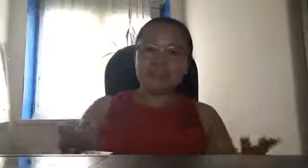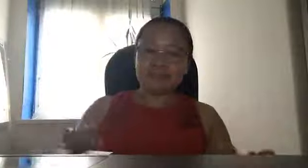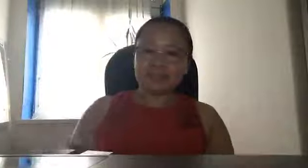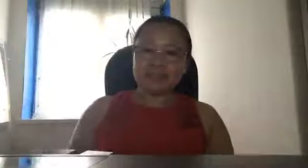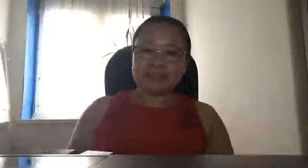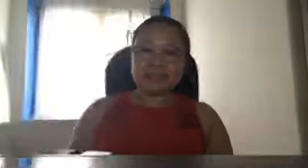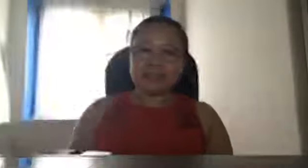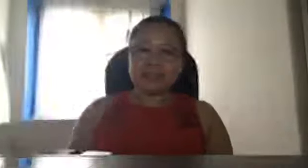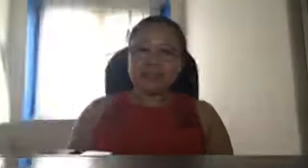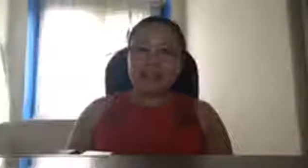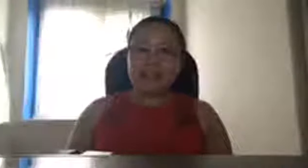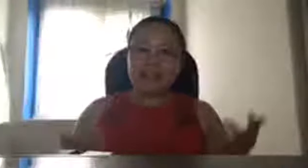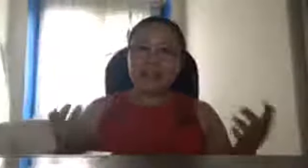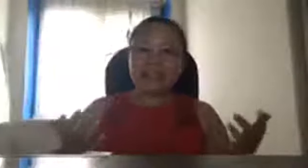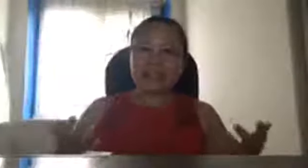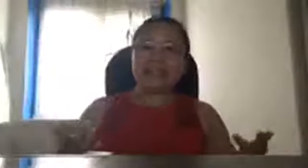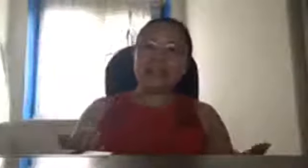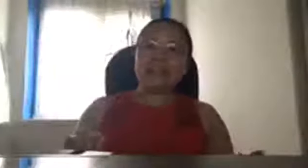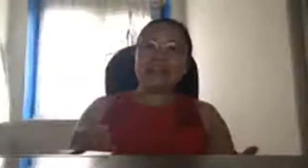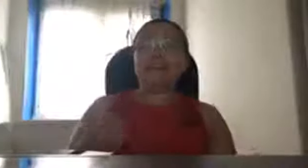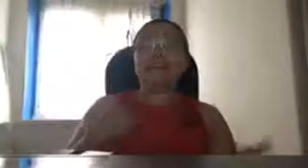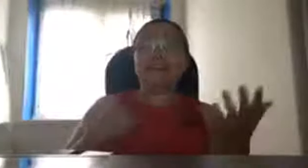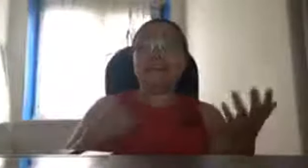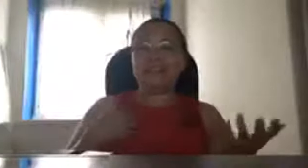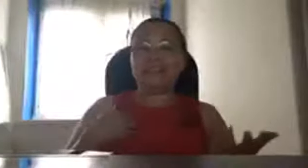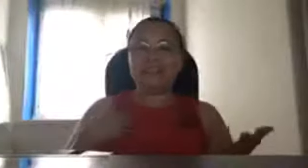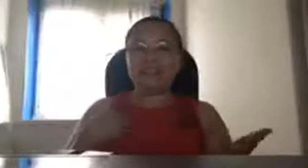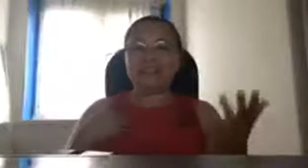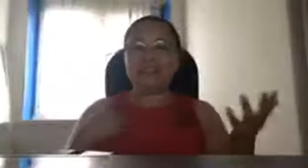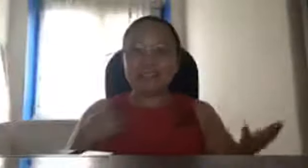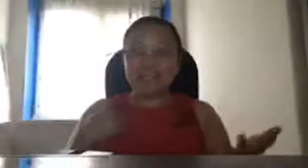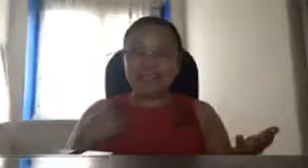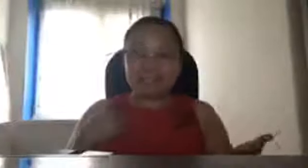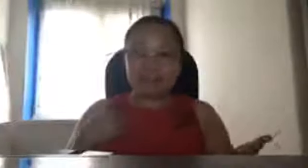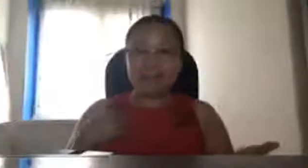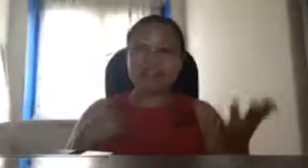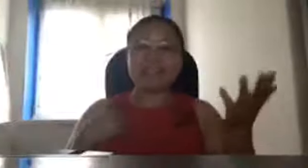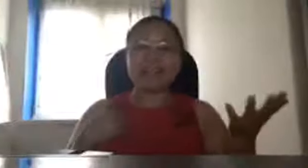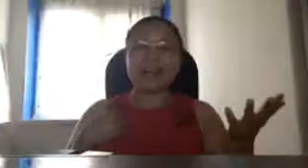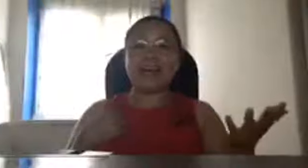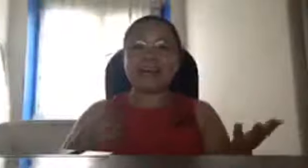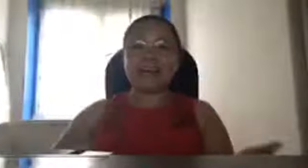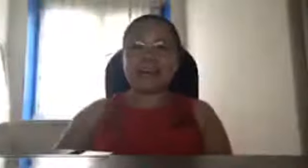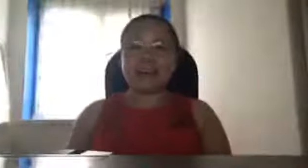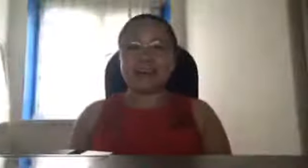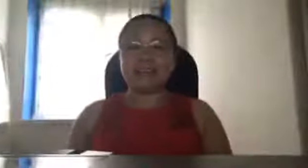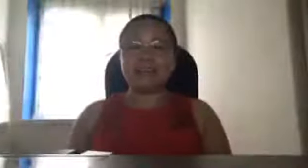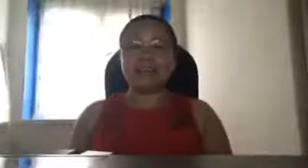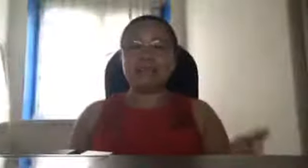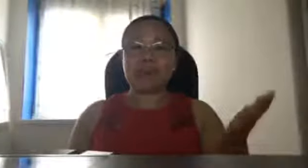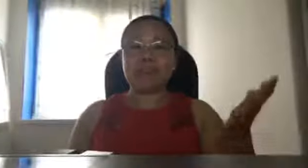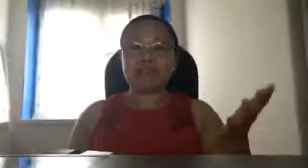ang US ah i-detect na matitirahan na ang Mars